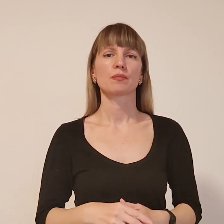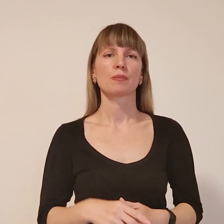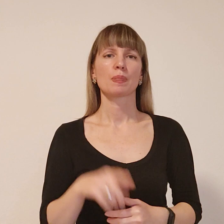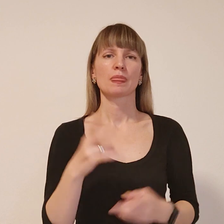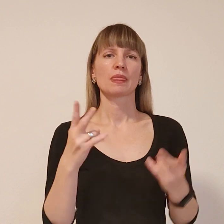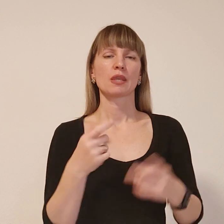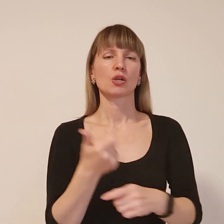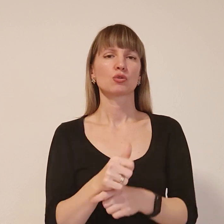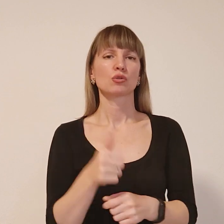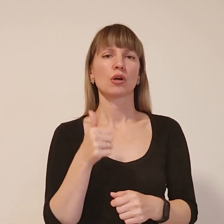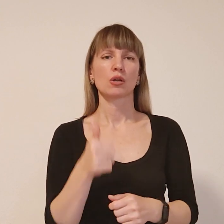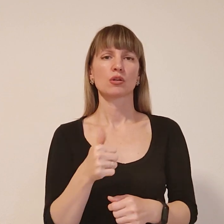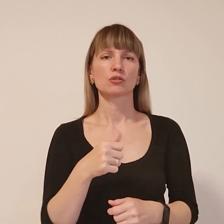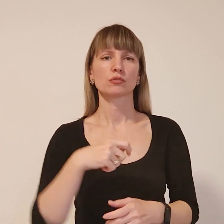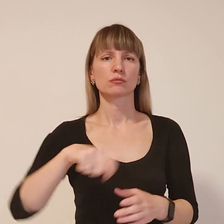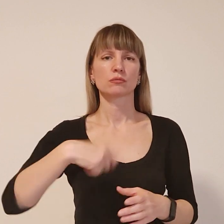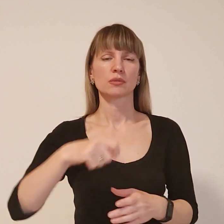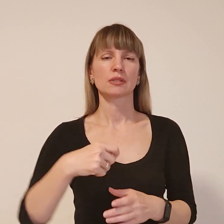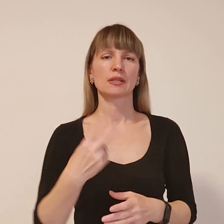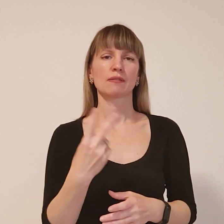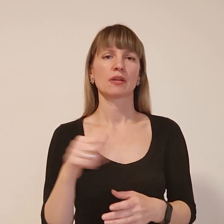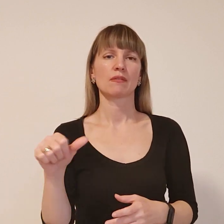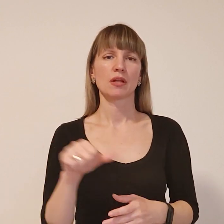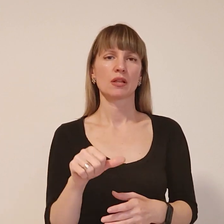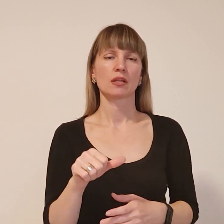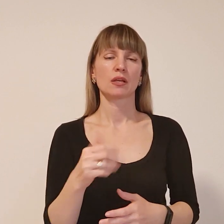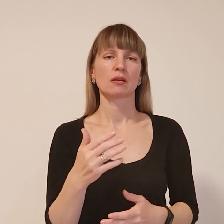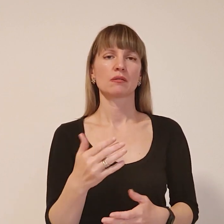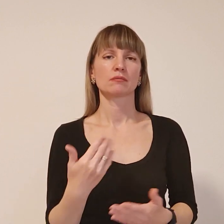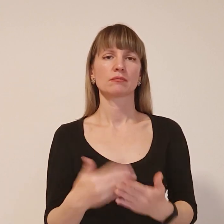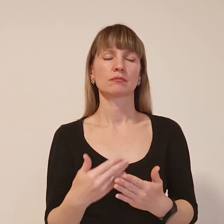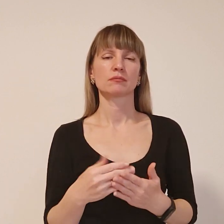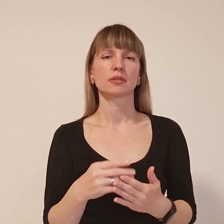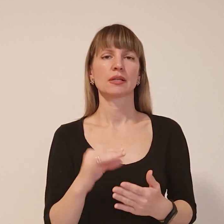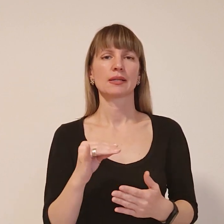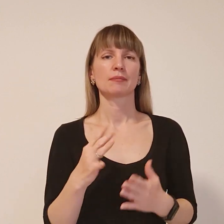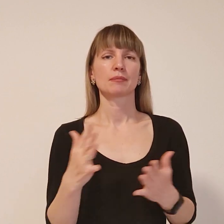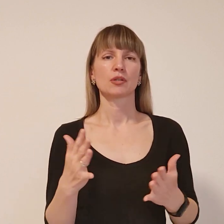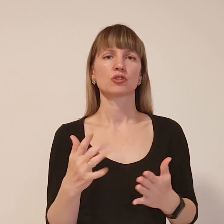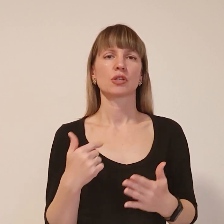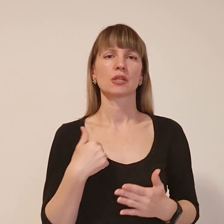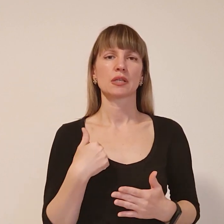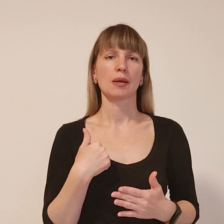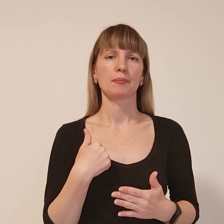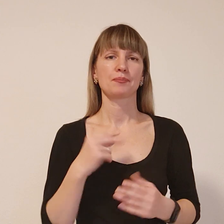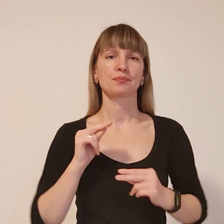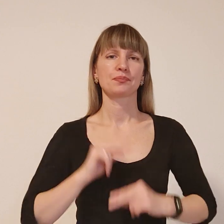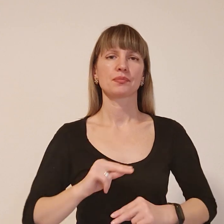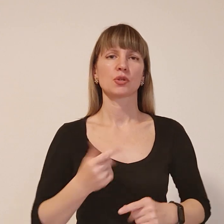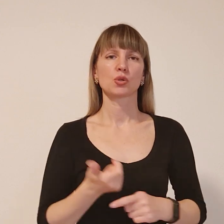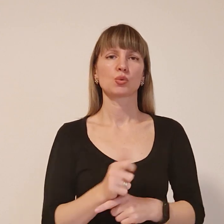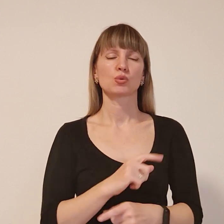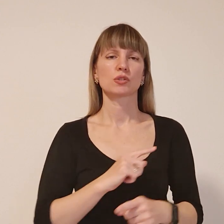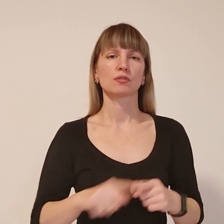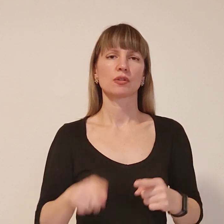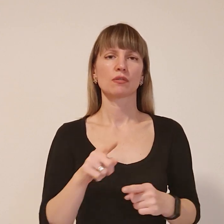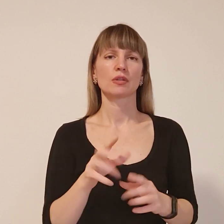добре збавтати. Хвилинки дві, як мінімум, а то й більше. Я працювала дуже швидко, вони замерзали,